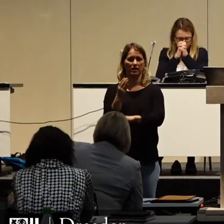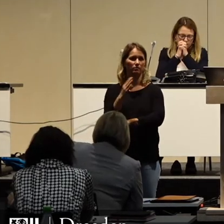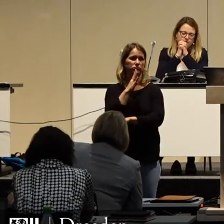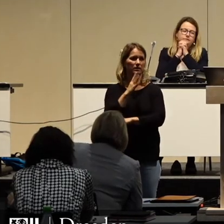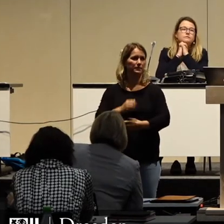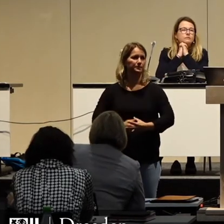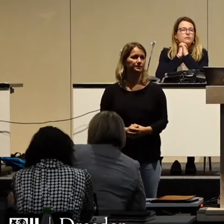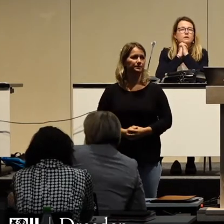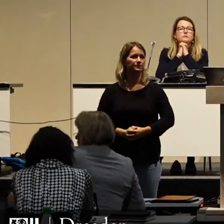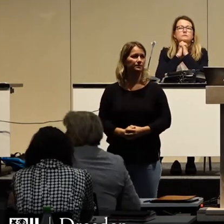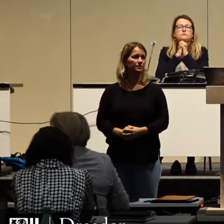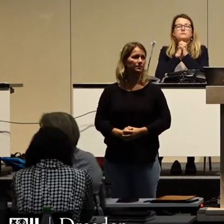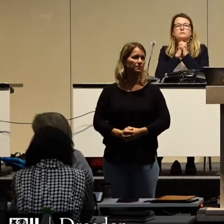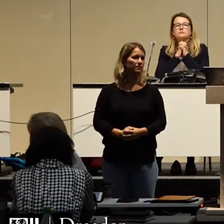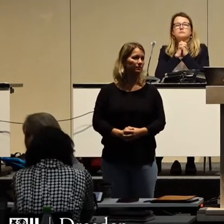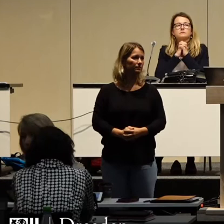Dr. Vogel, bitte.